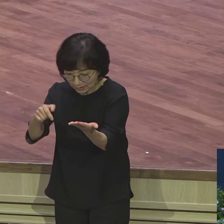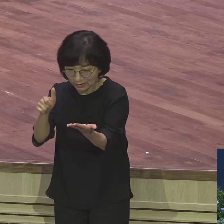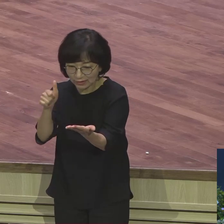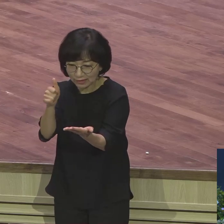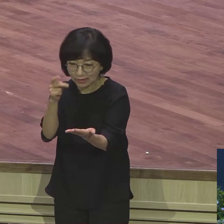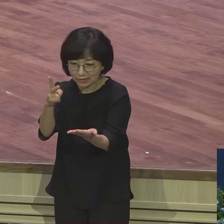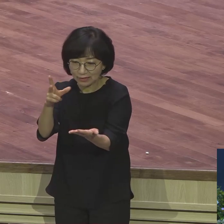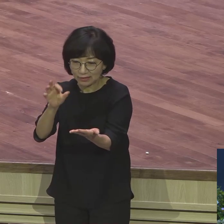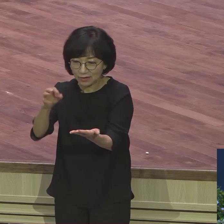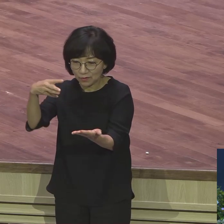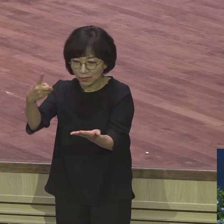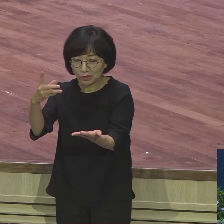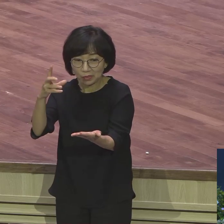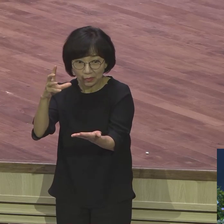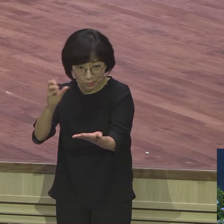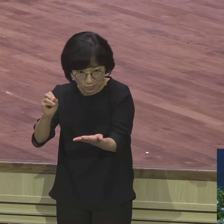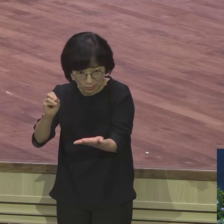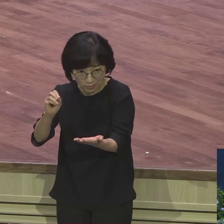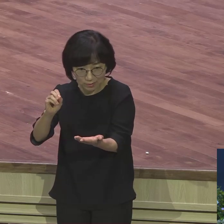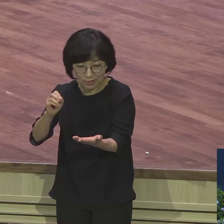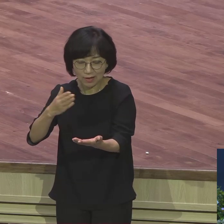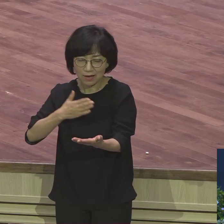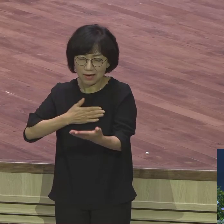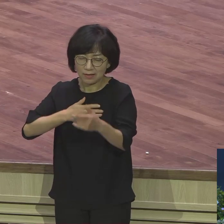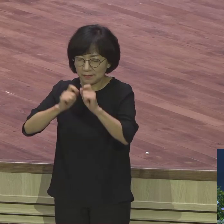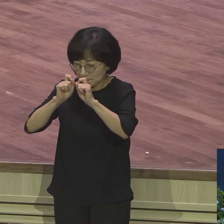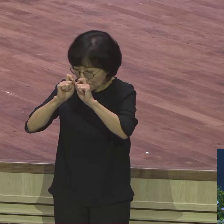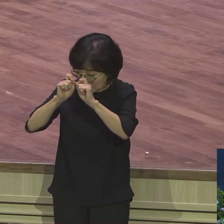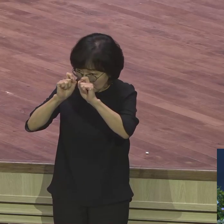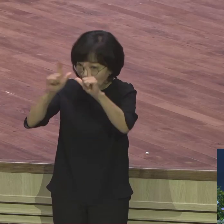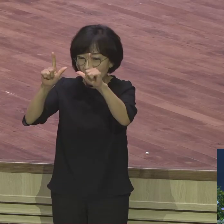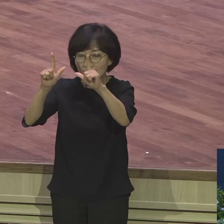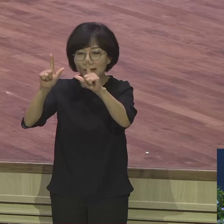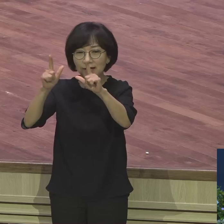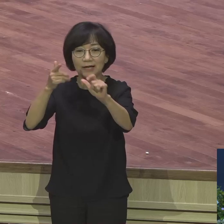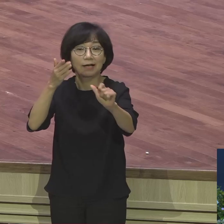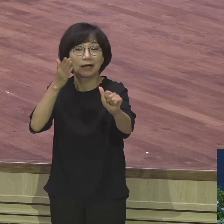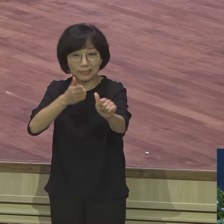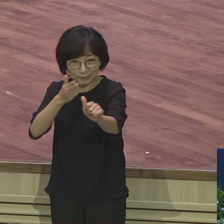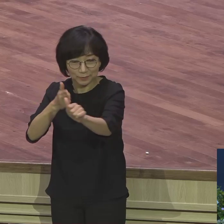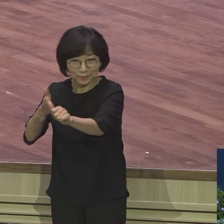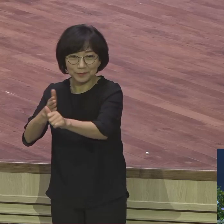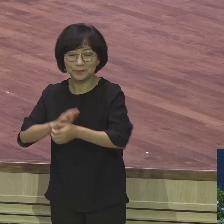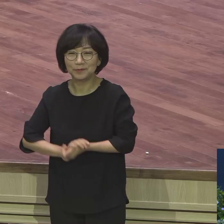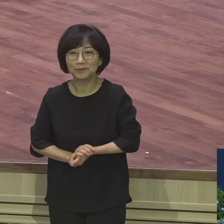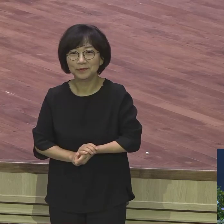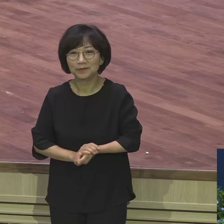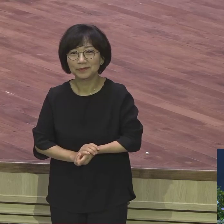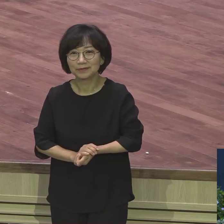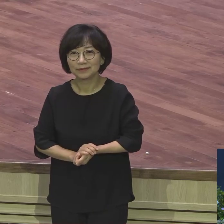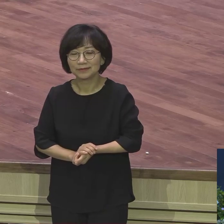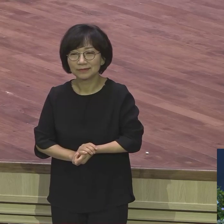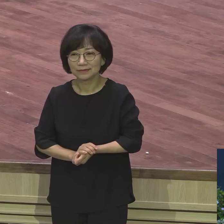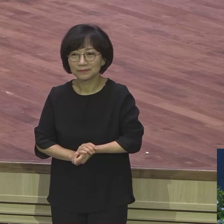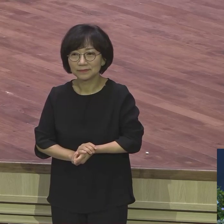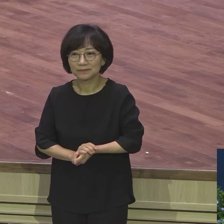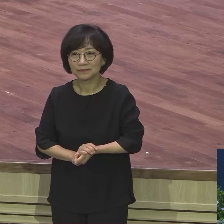이걸 정확하게 깨닫고 아주 진정한 형통의 삶을 사는데